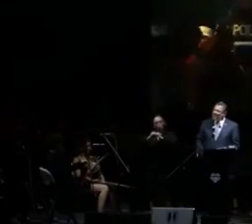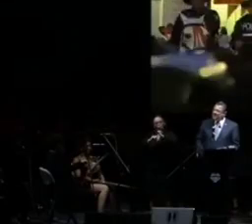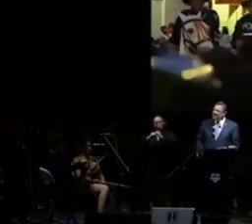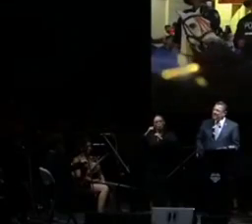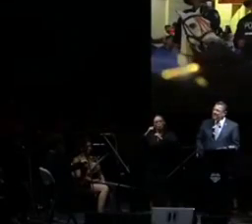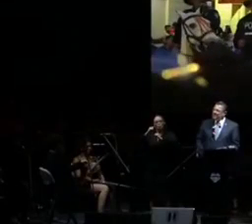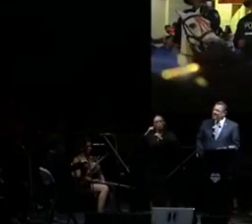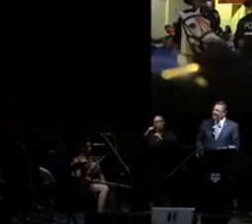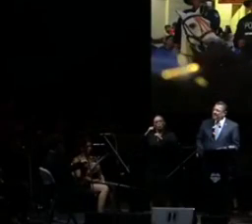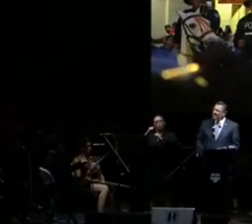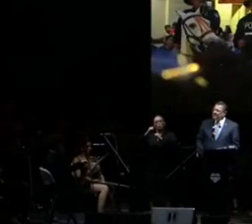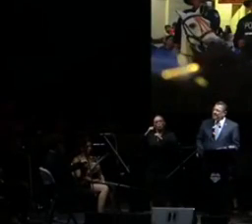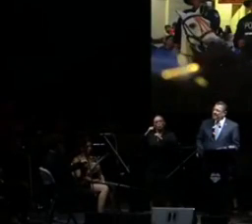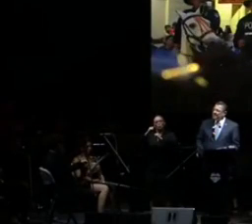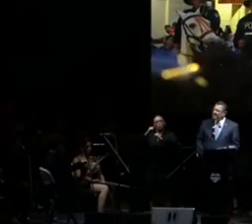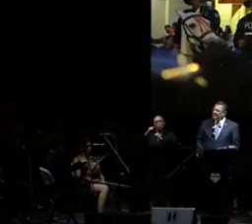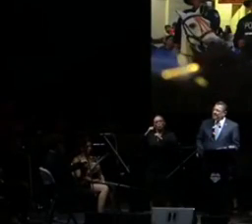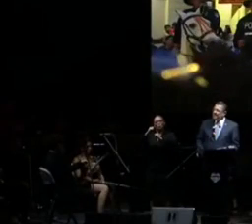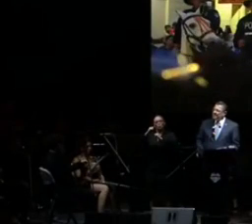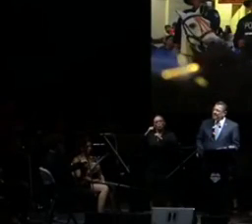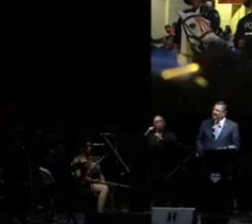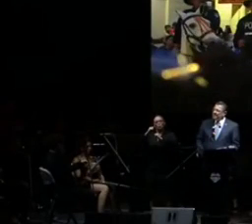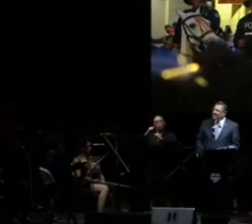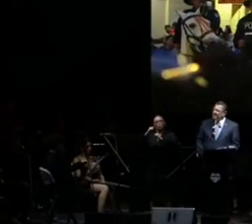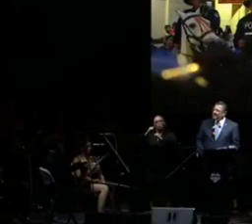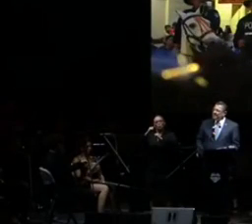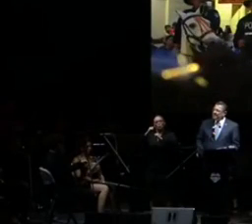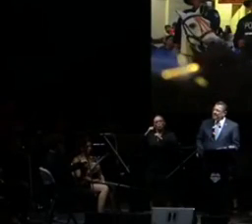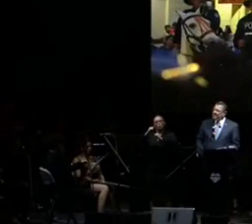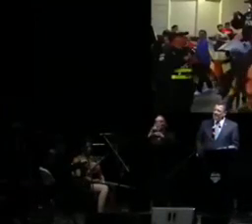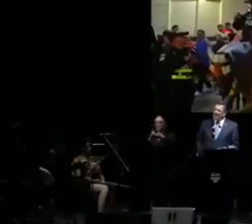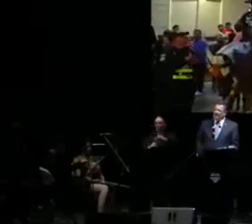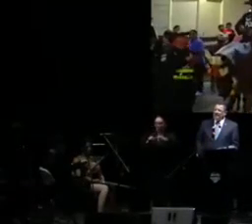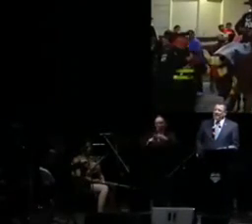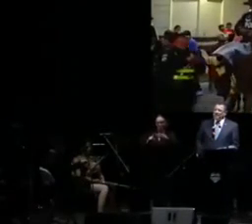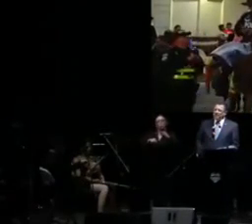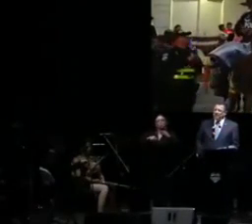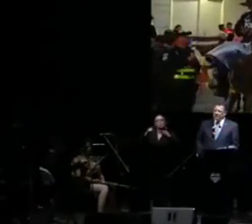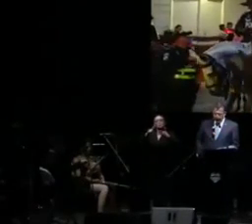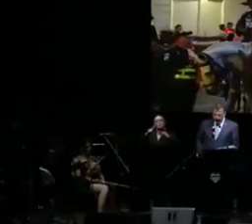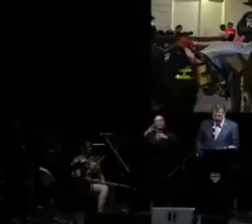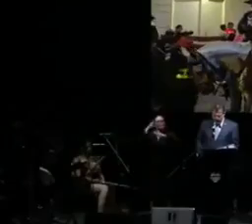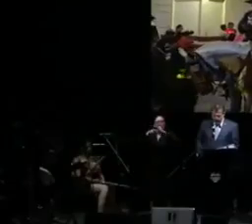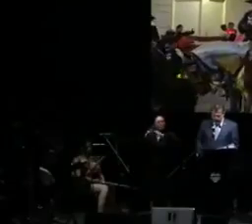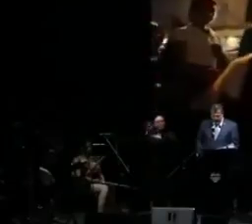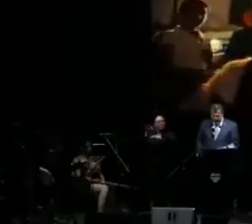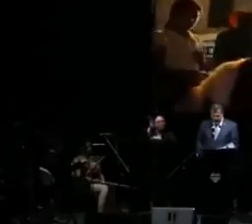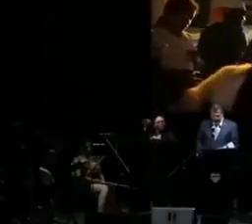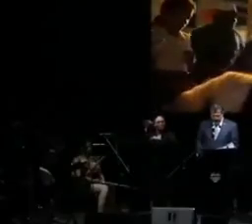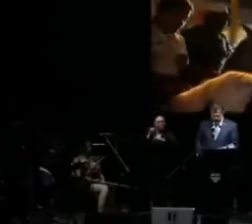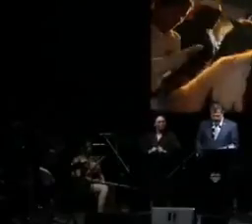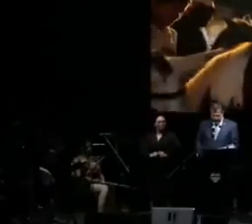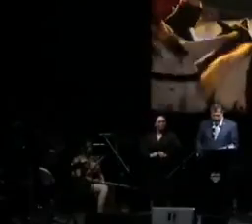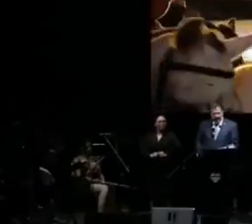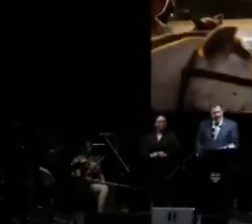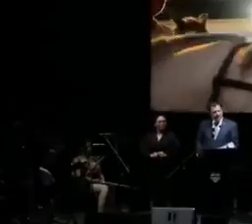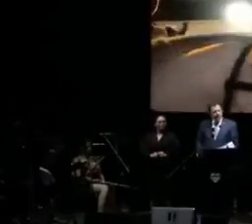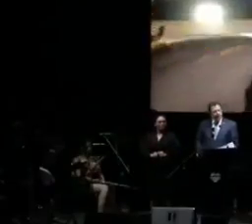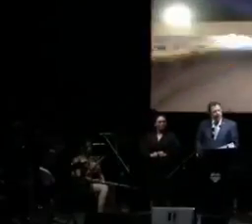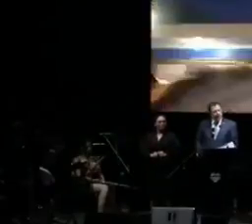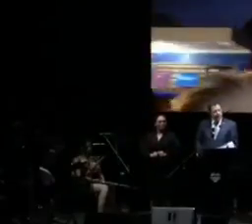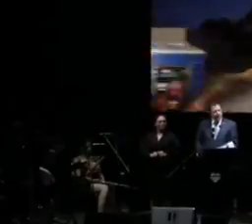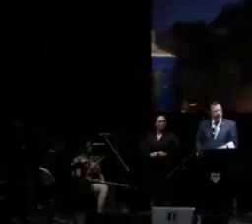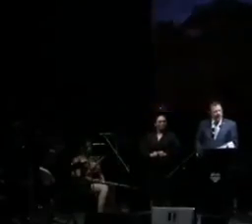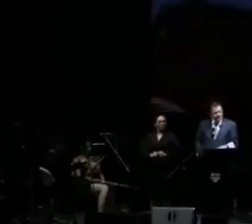requiere mantenimiento, requiere diseño, requiere visión de futuro. A